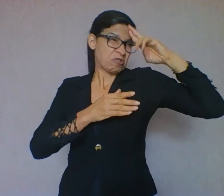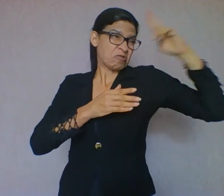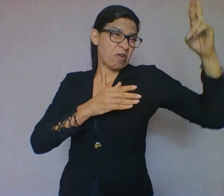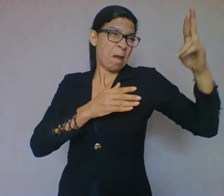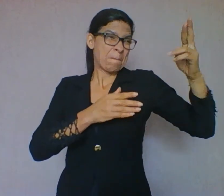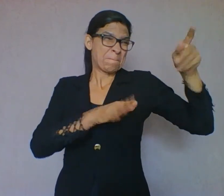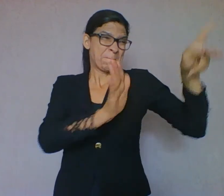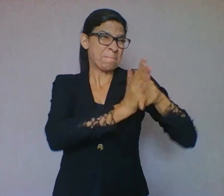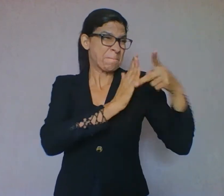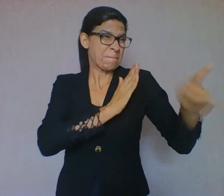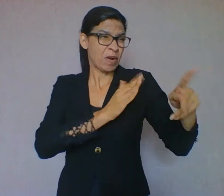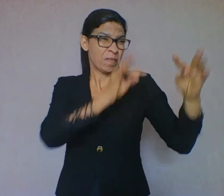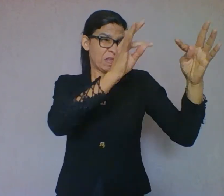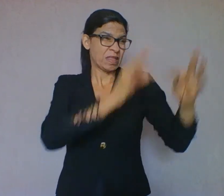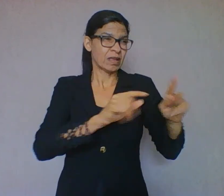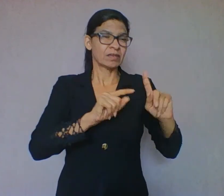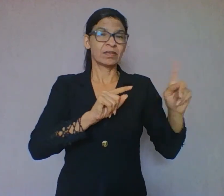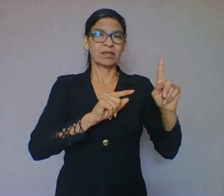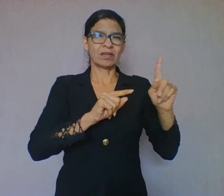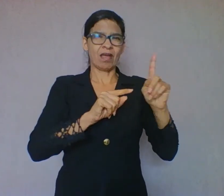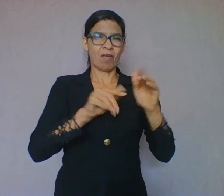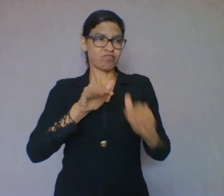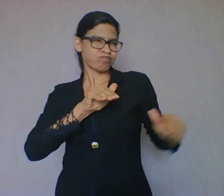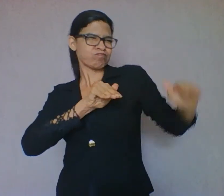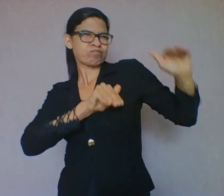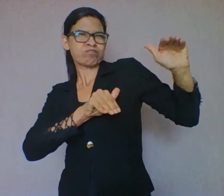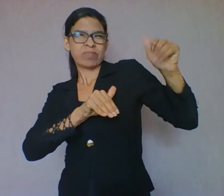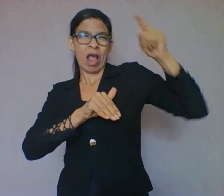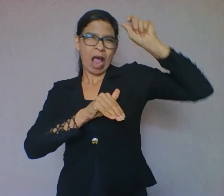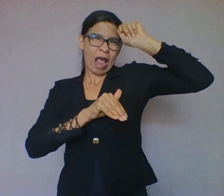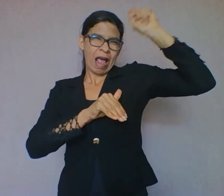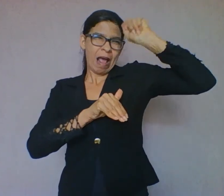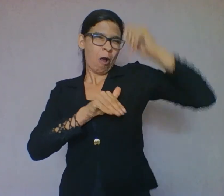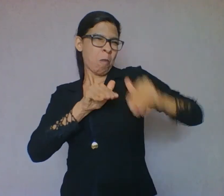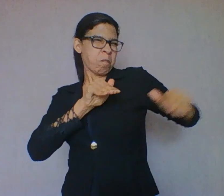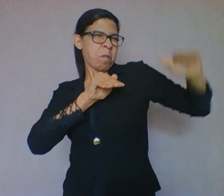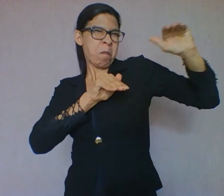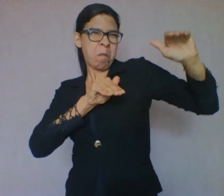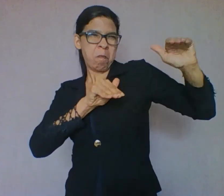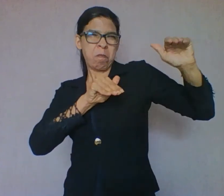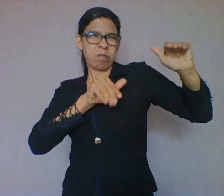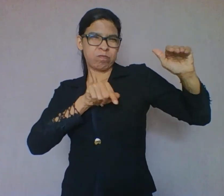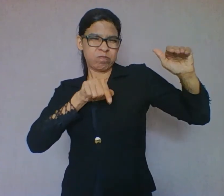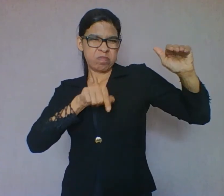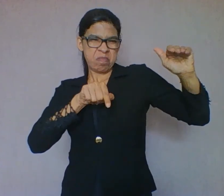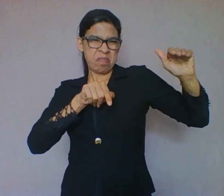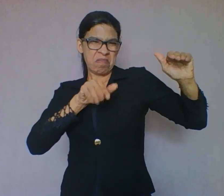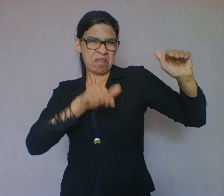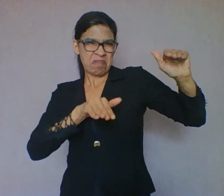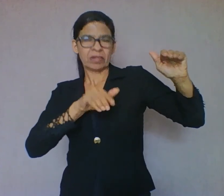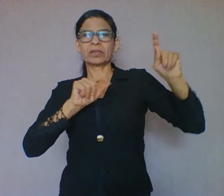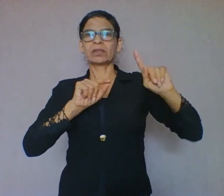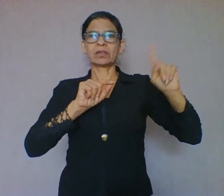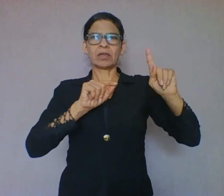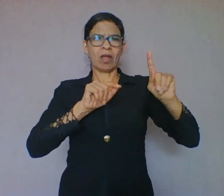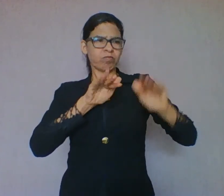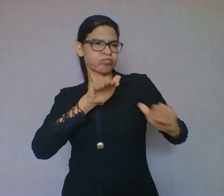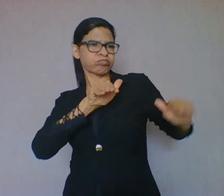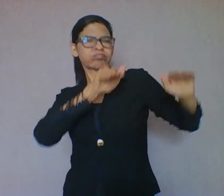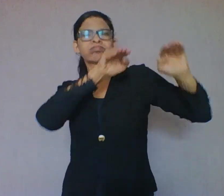leitor é também produtor de sentidos, coautor do texto. Por isso, ler é um ato produtivo,